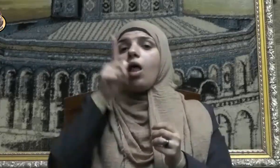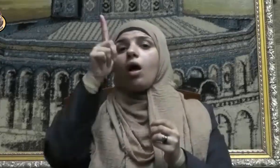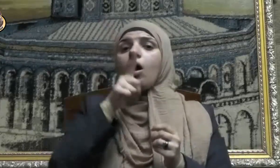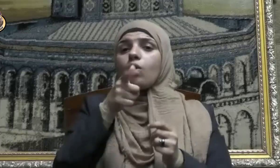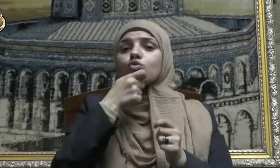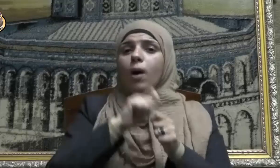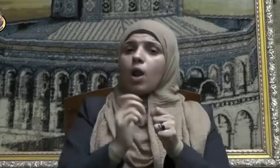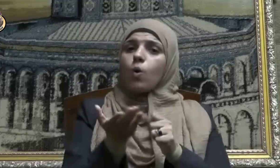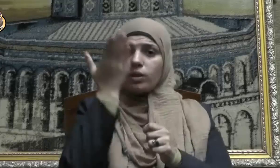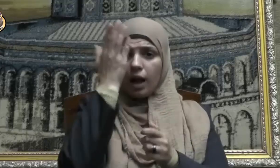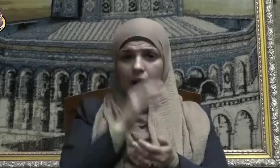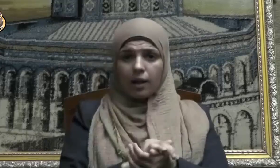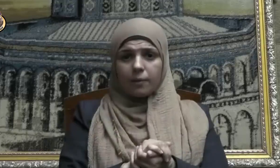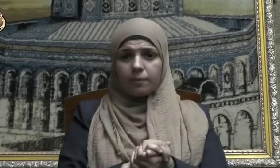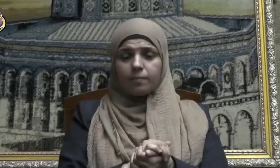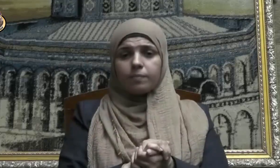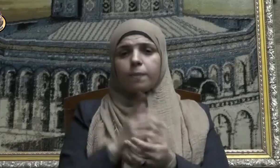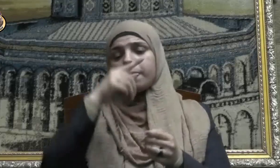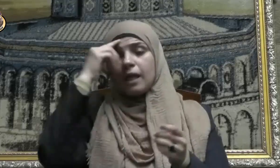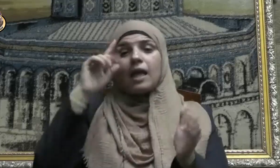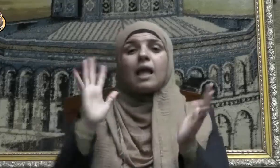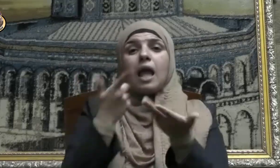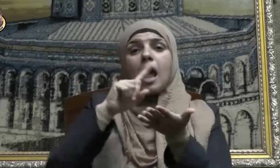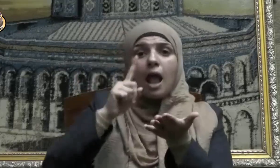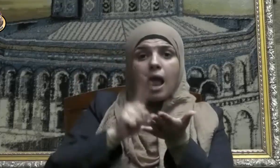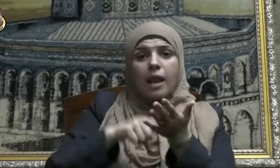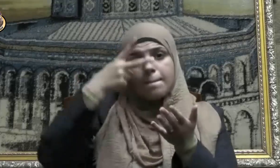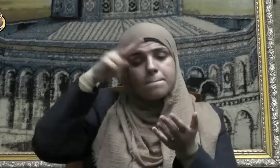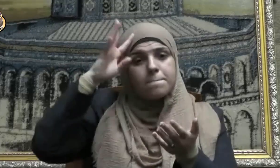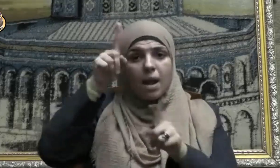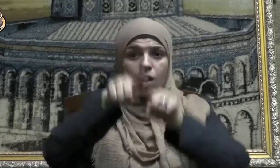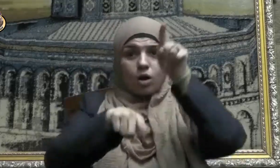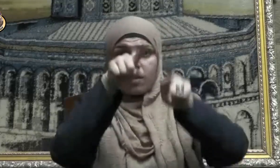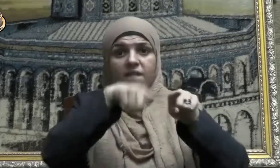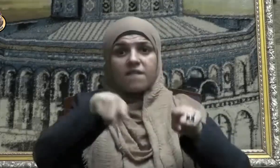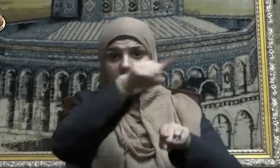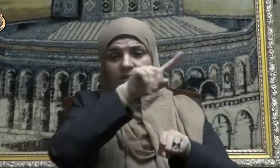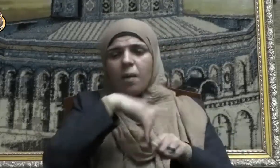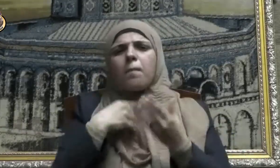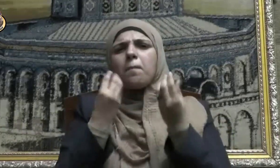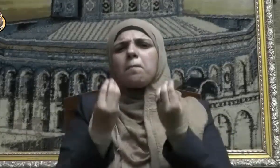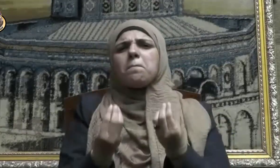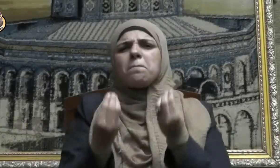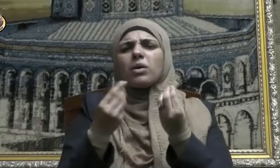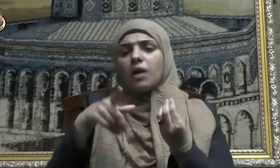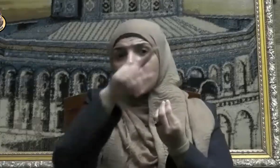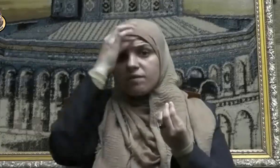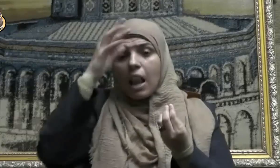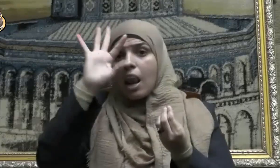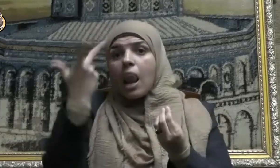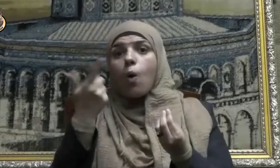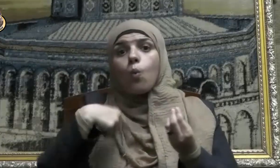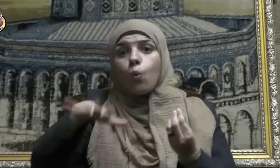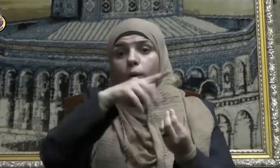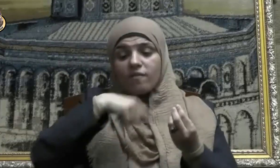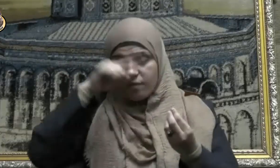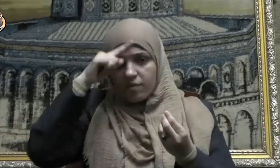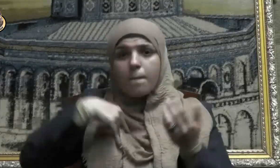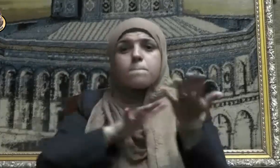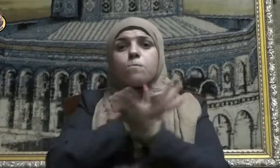وإن منكم لمن ليبطئن فإن أصابتكم مصيبة قال